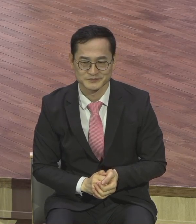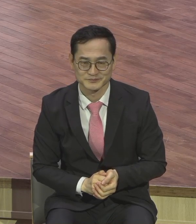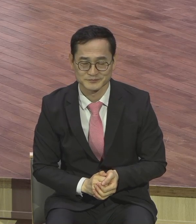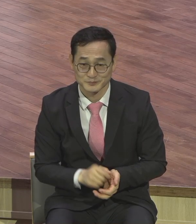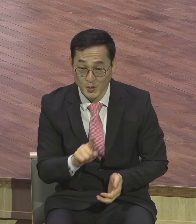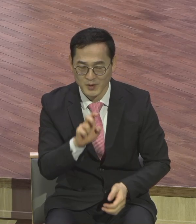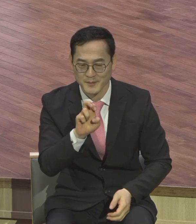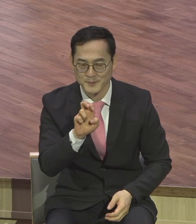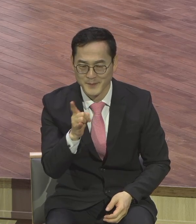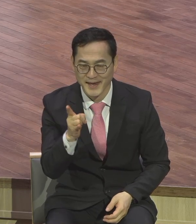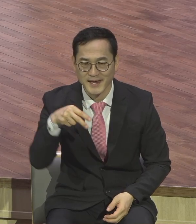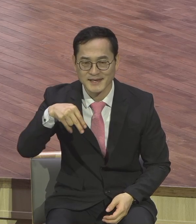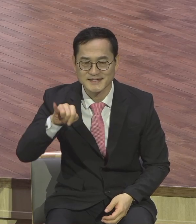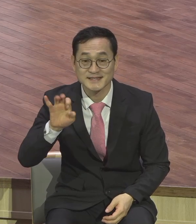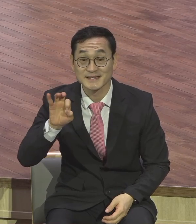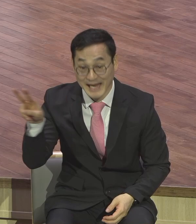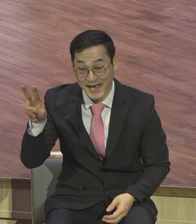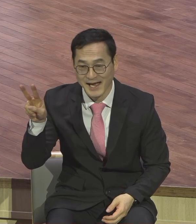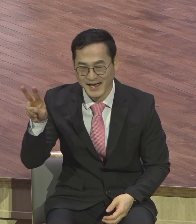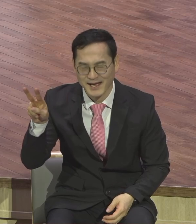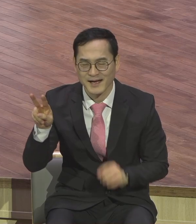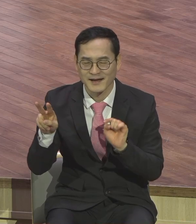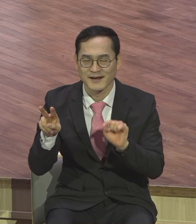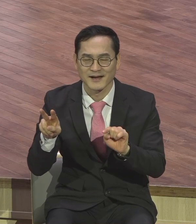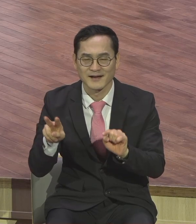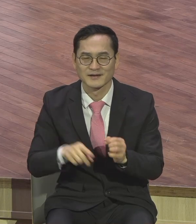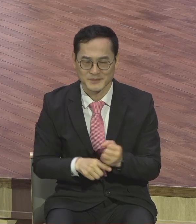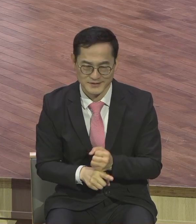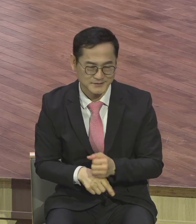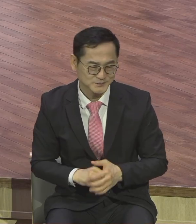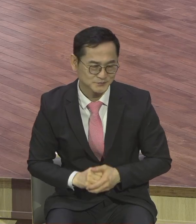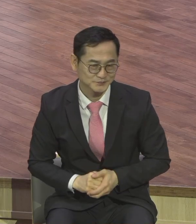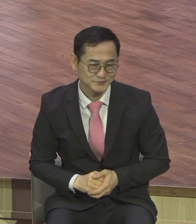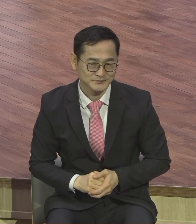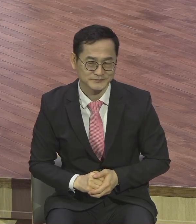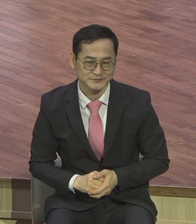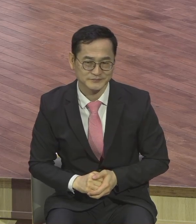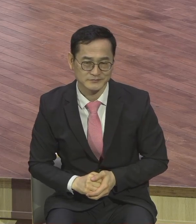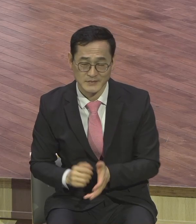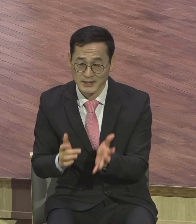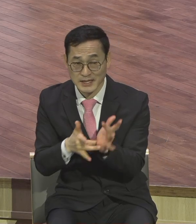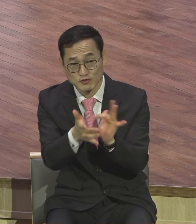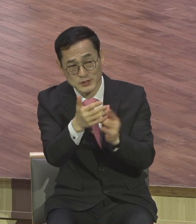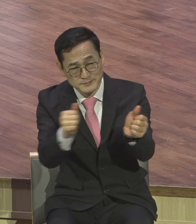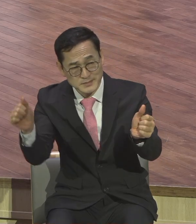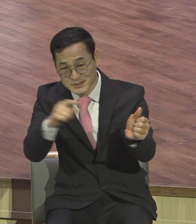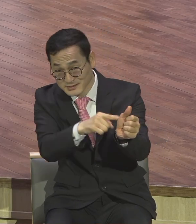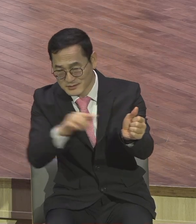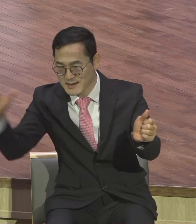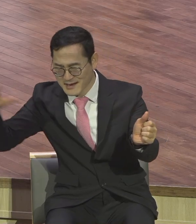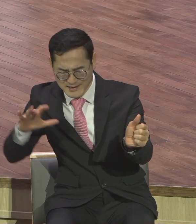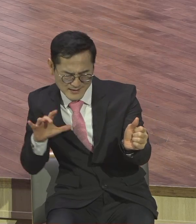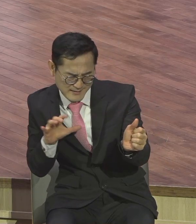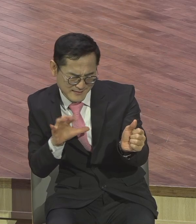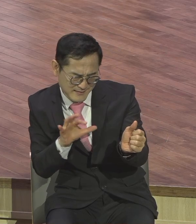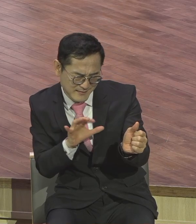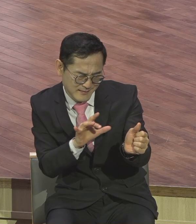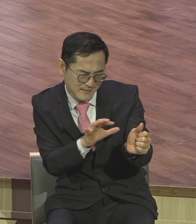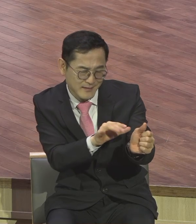말씀하고 있는 거예요 당시 예수님을 따르던 이 수많은 관중들은 예수님에게 거창하게 말을